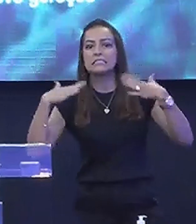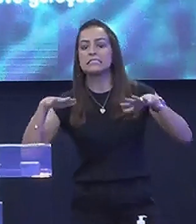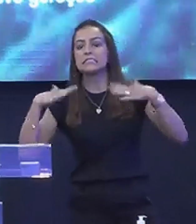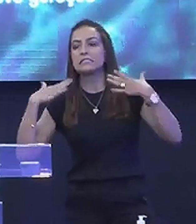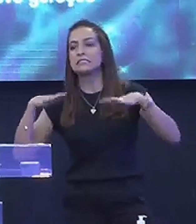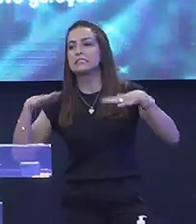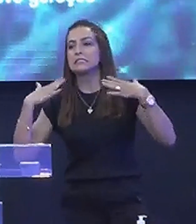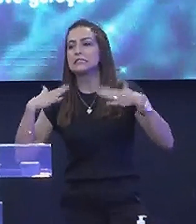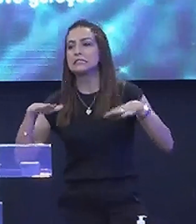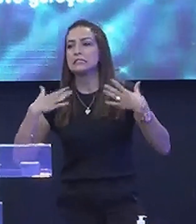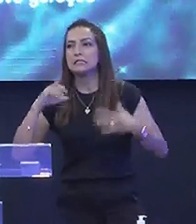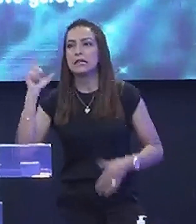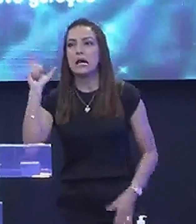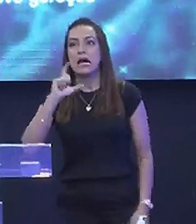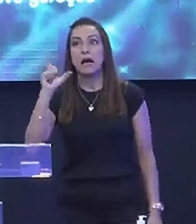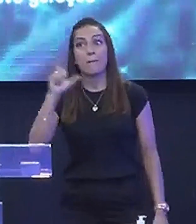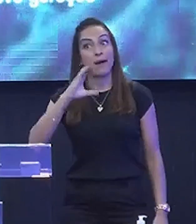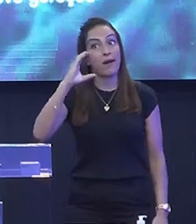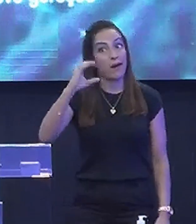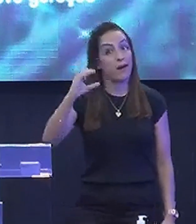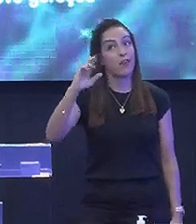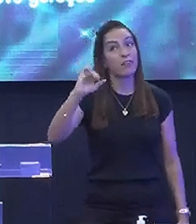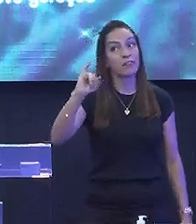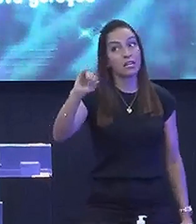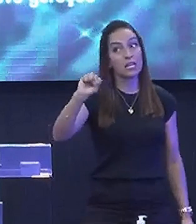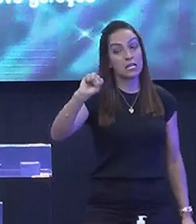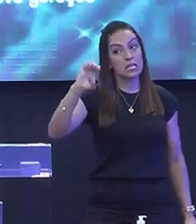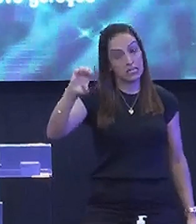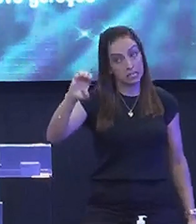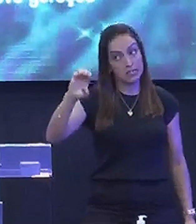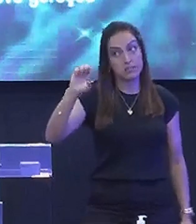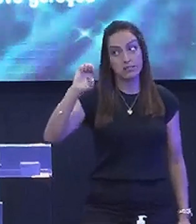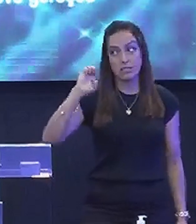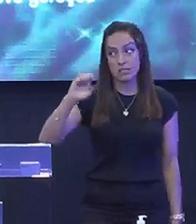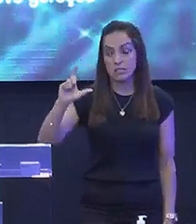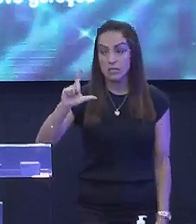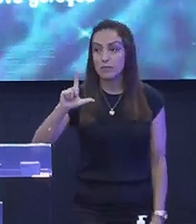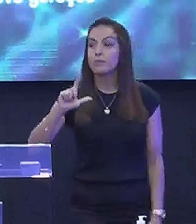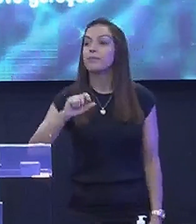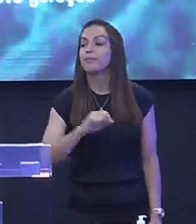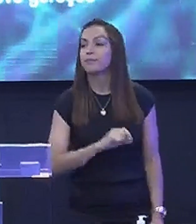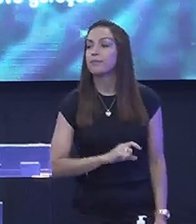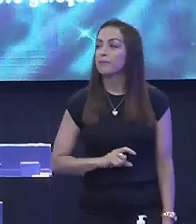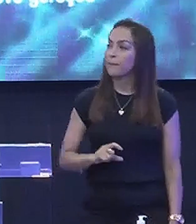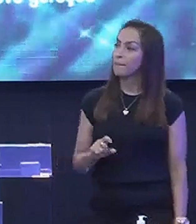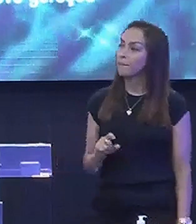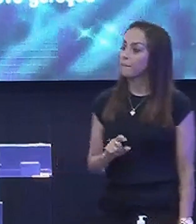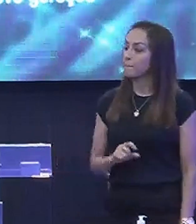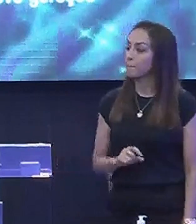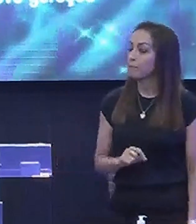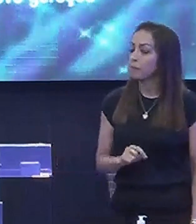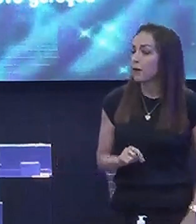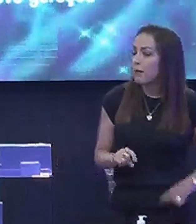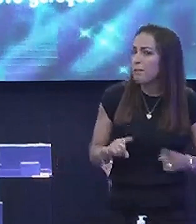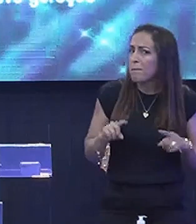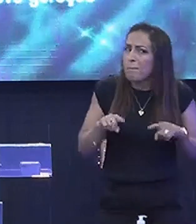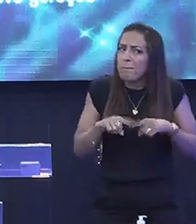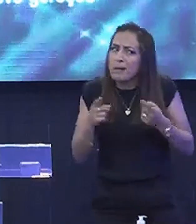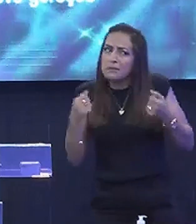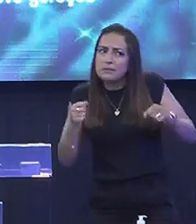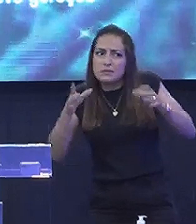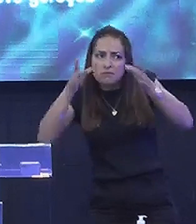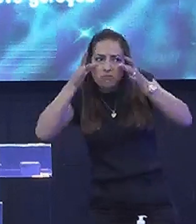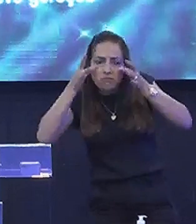A palavra crise Vem da palavra crisálida Mas preste atenção